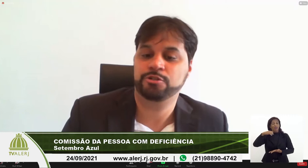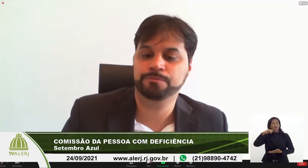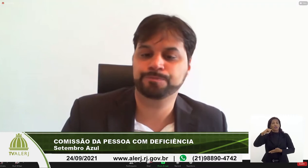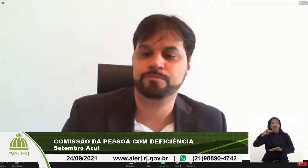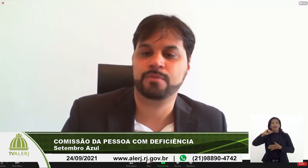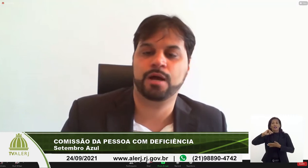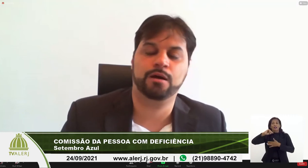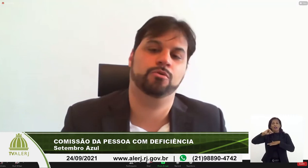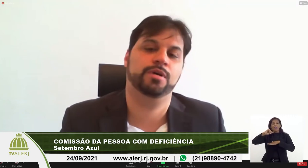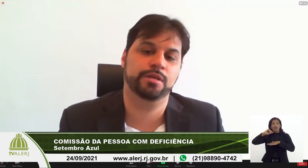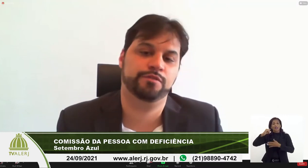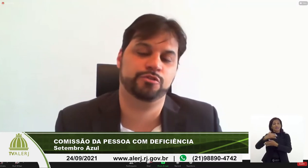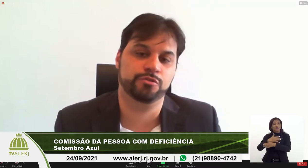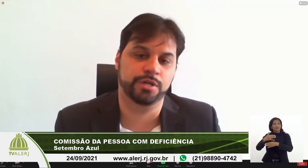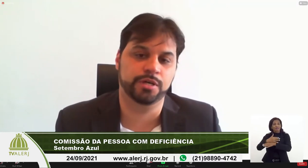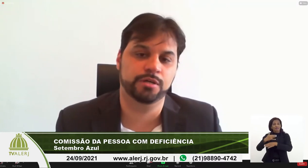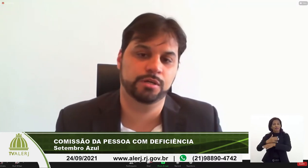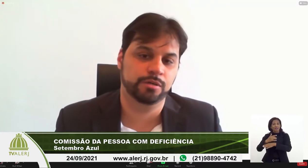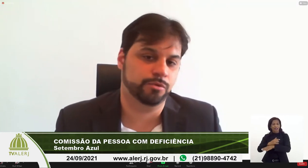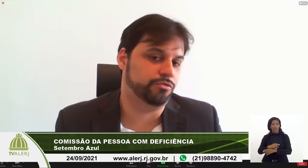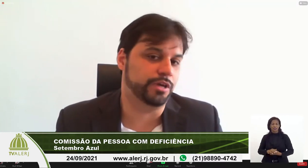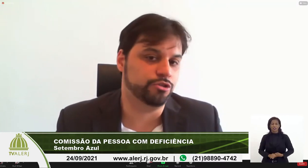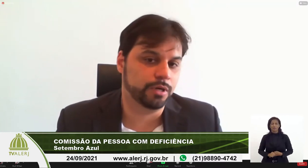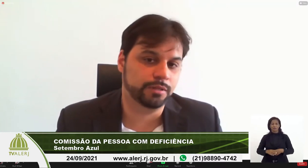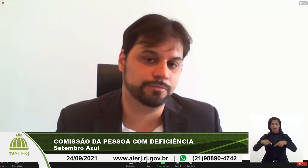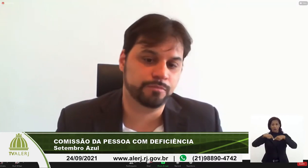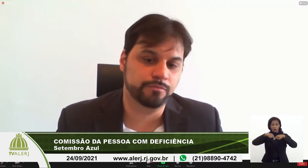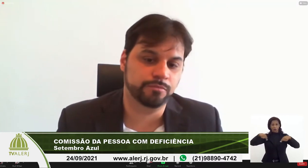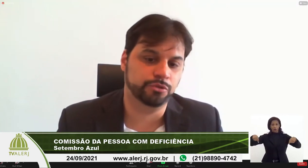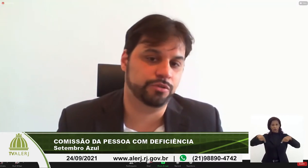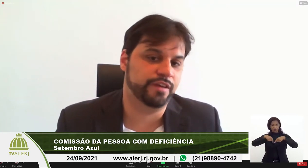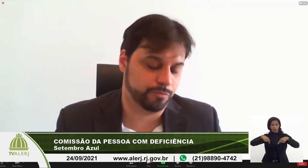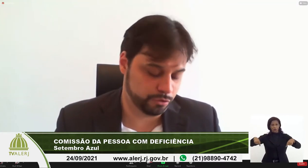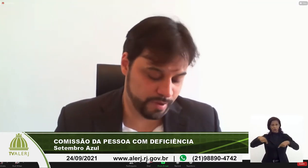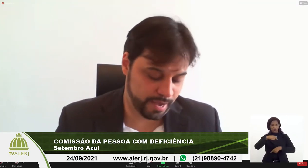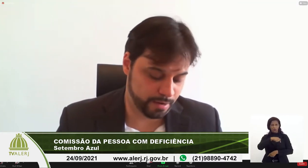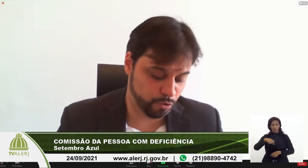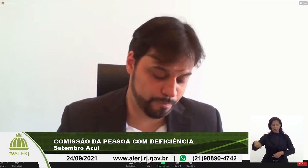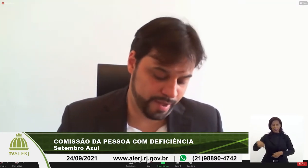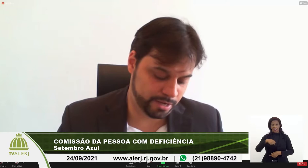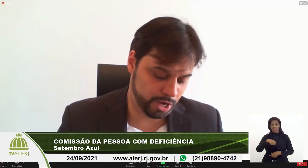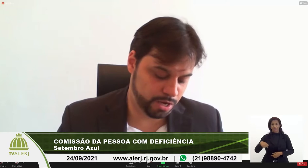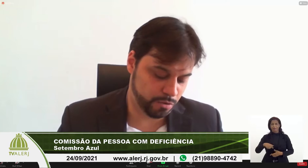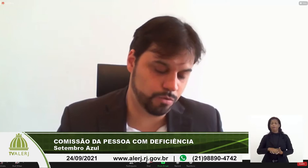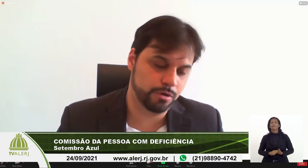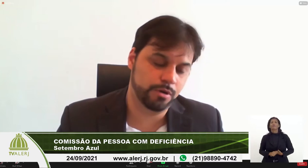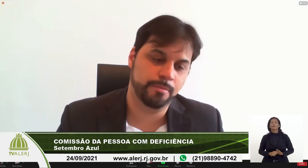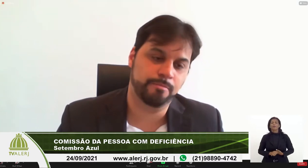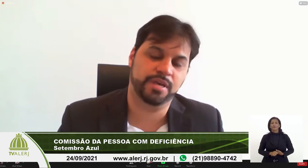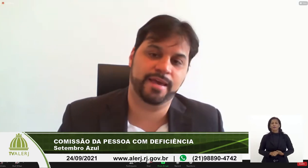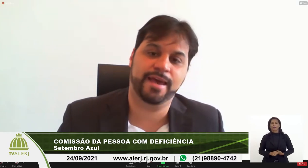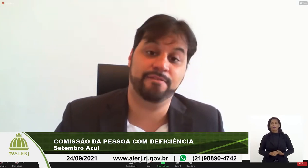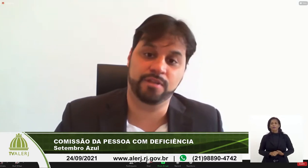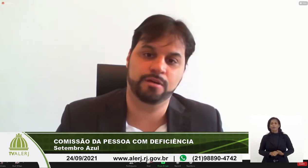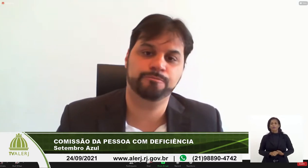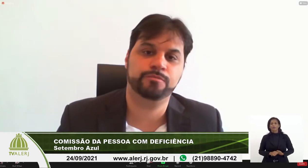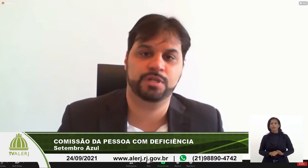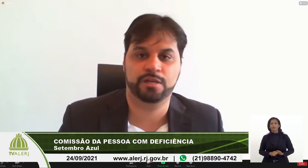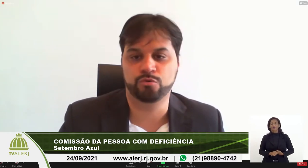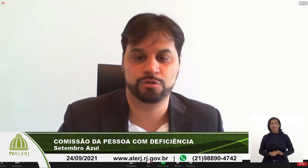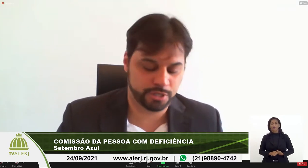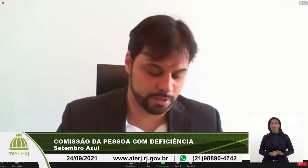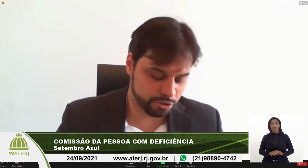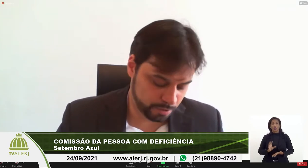nuped arroba defensoria ponto rj ponto def.br nuped nuped nuped nuped